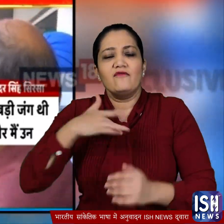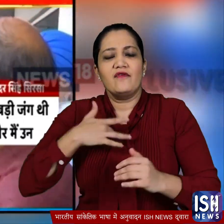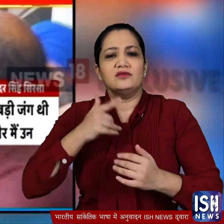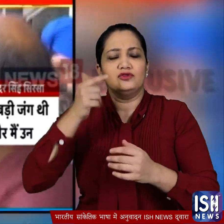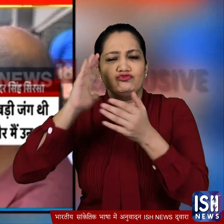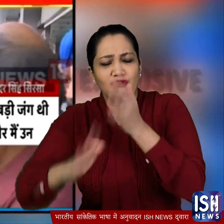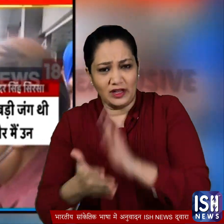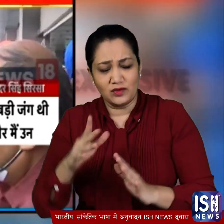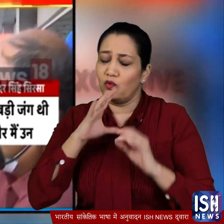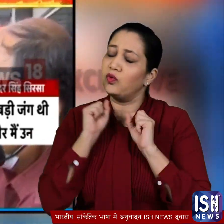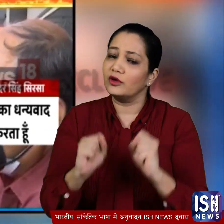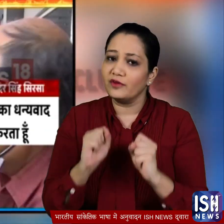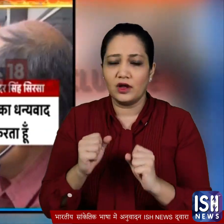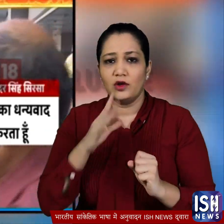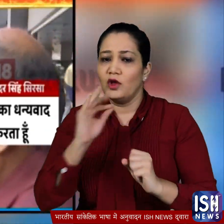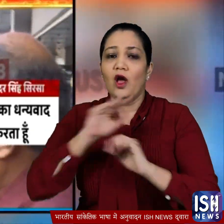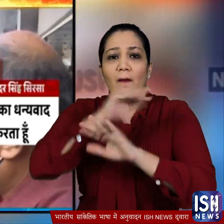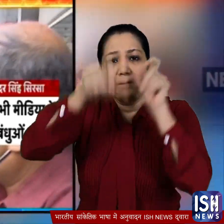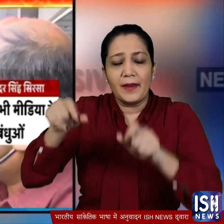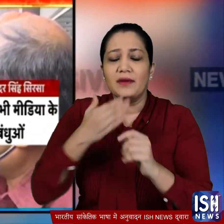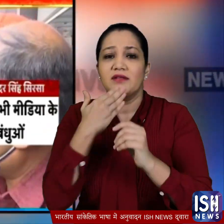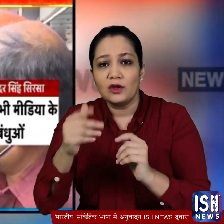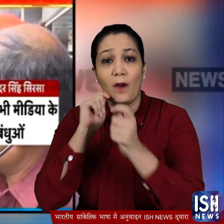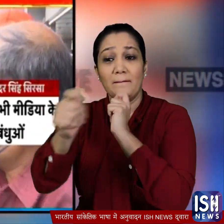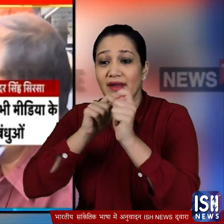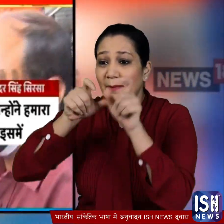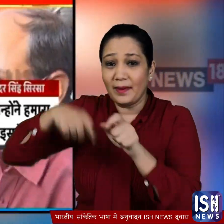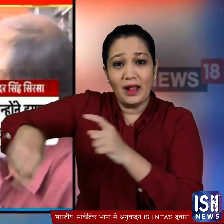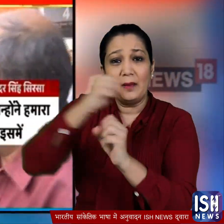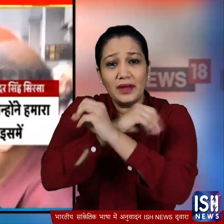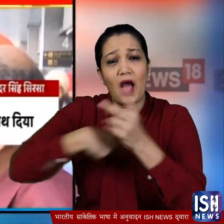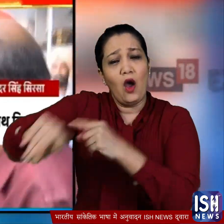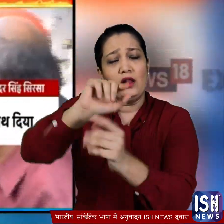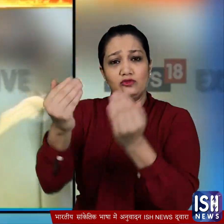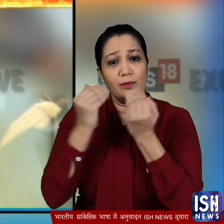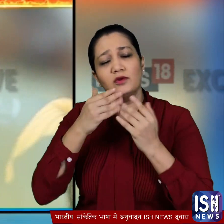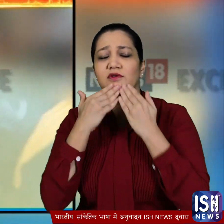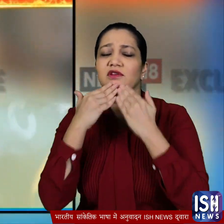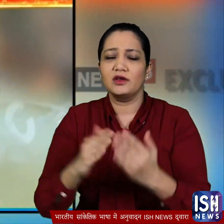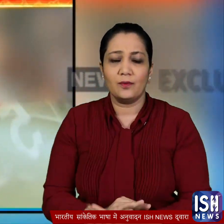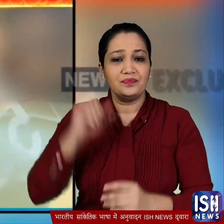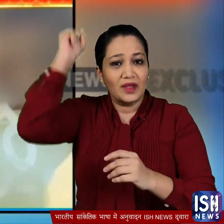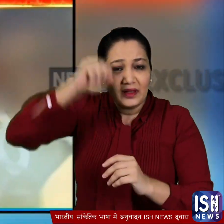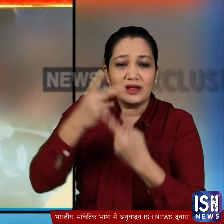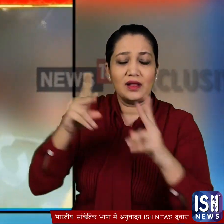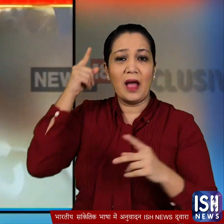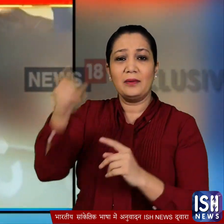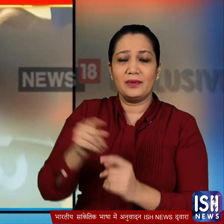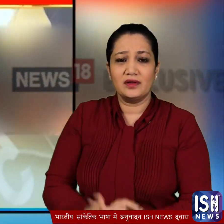जंग थी और मेरे लोगों का धन्यवाद करता हूं आप मीडिया के सभी बंदूगों का जिन्हों ने आमारे इसमें साथ दिया सिख समुदाय के लोगों ने आरोप लगाया था कि श्रीनगर